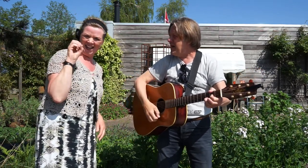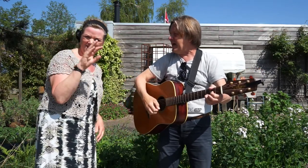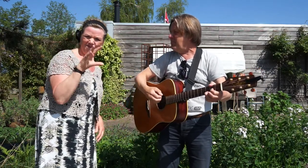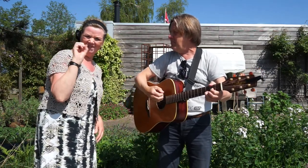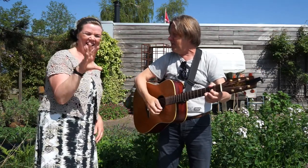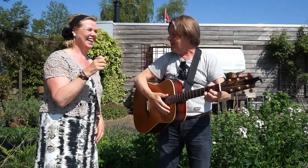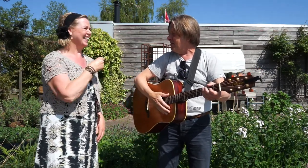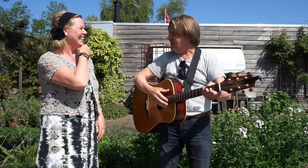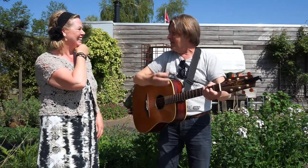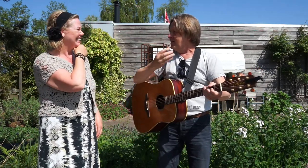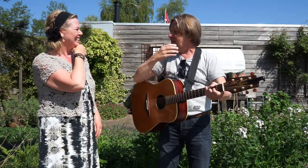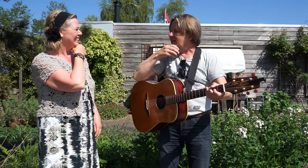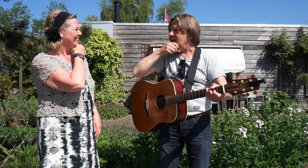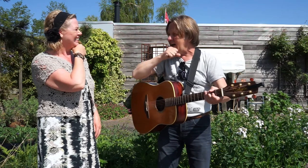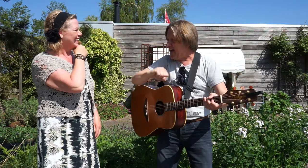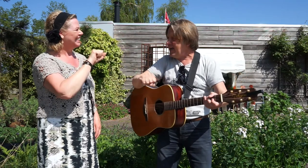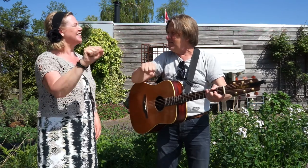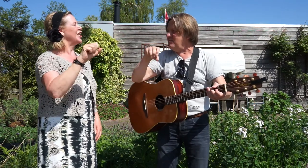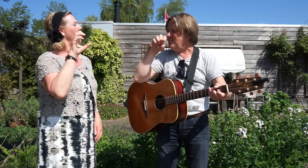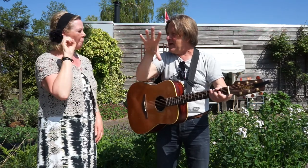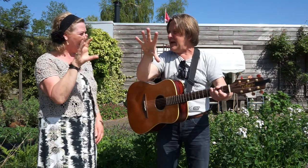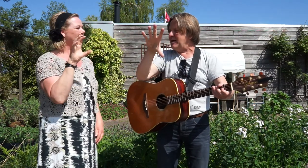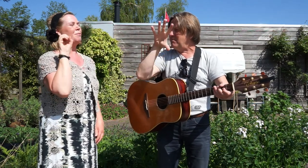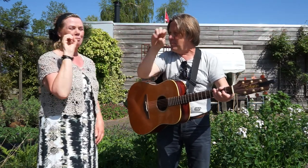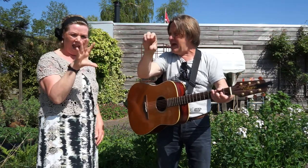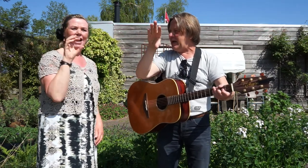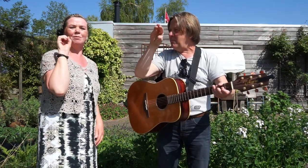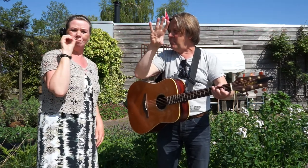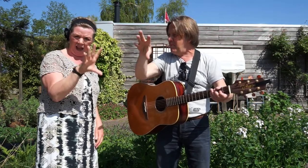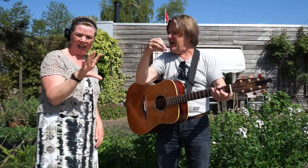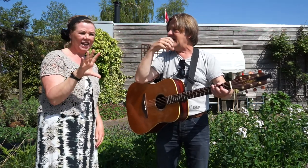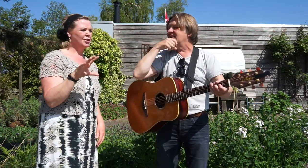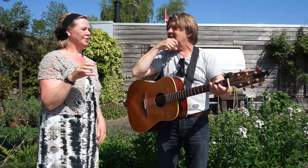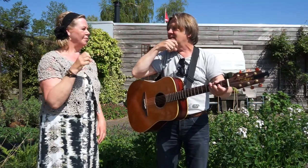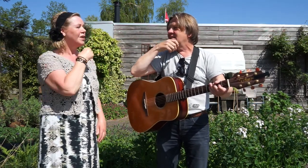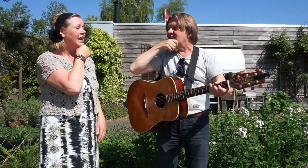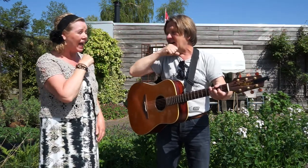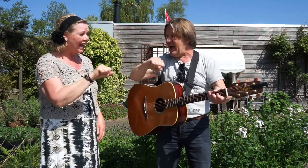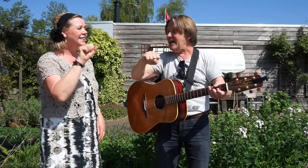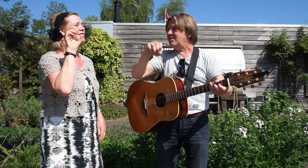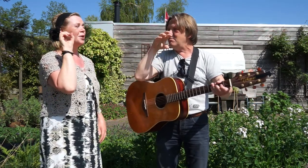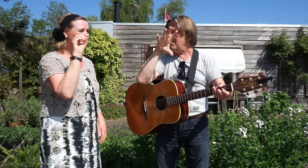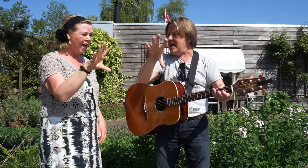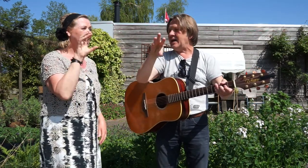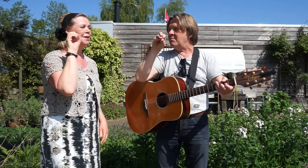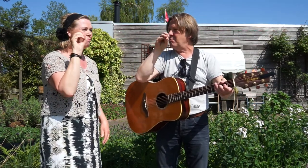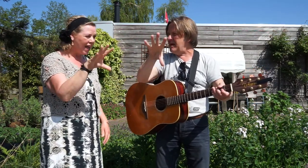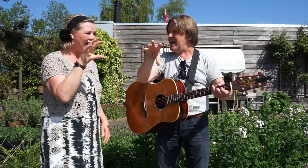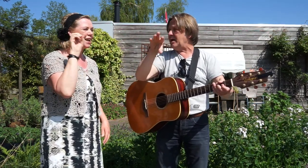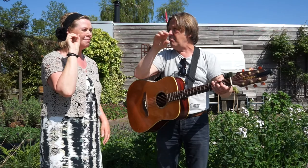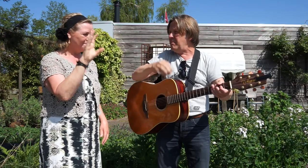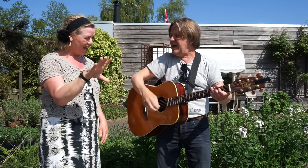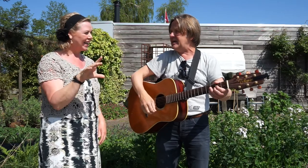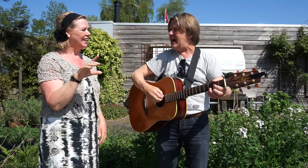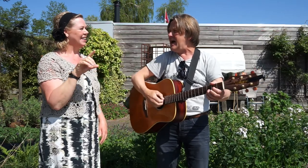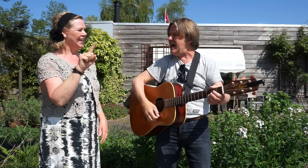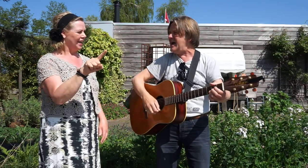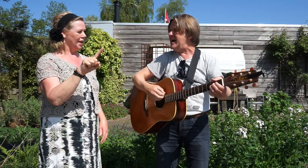Mek. Geitje Mek, Mek, Mek. Geitje Mek, Mek, Mek. Jij